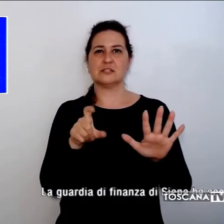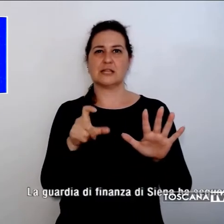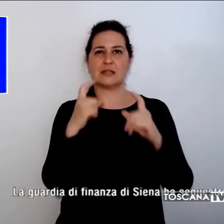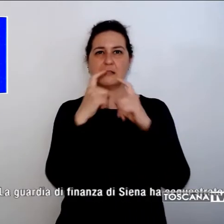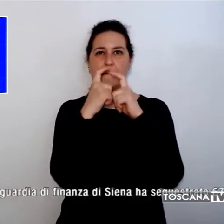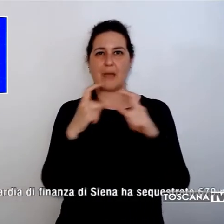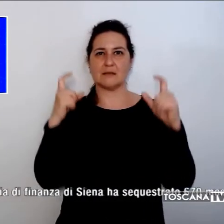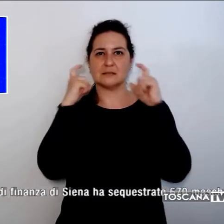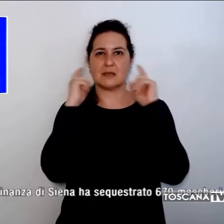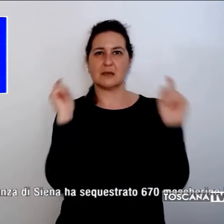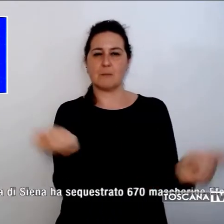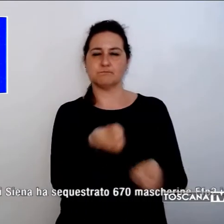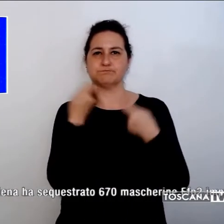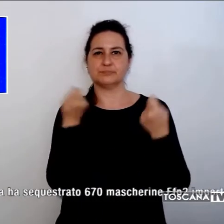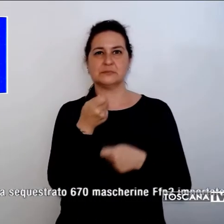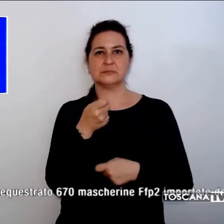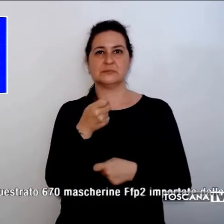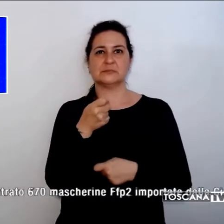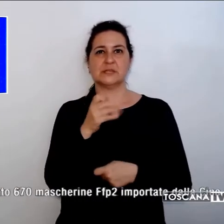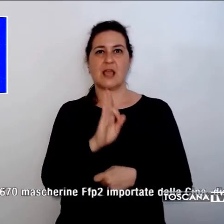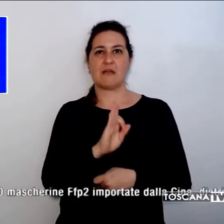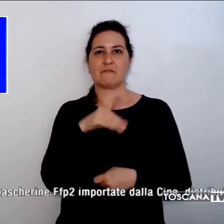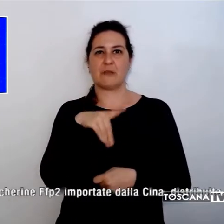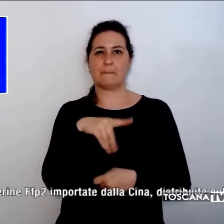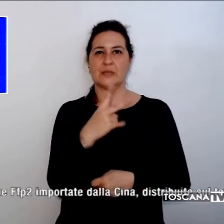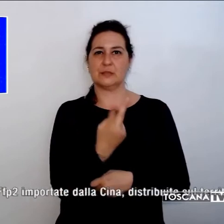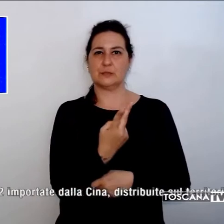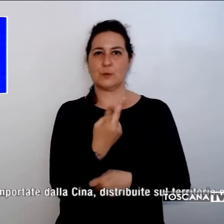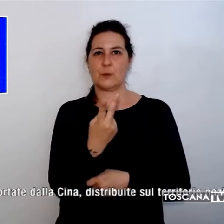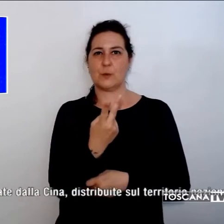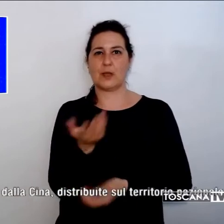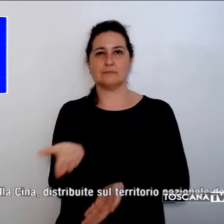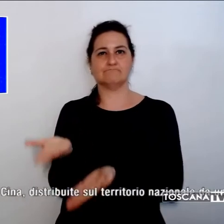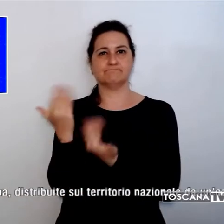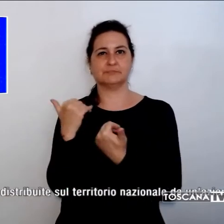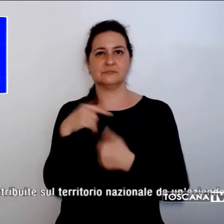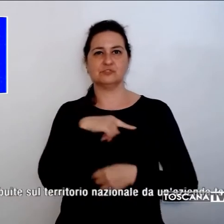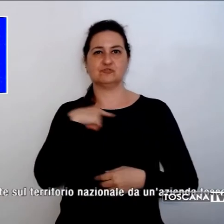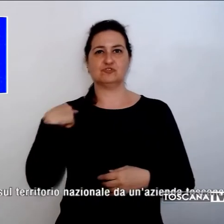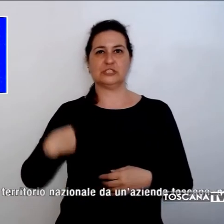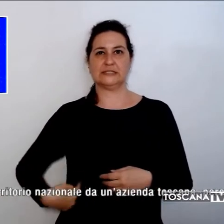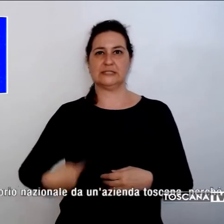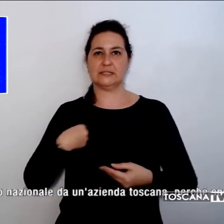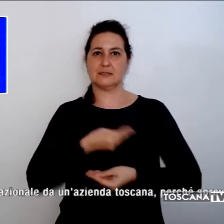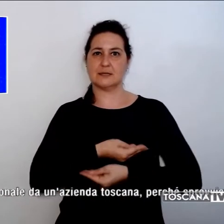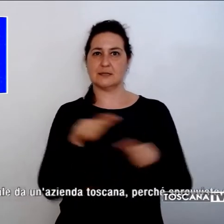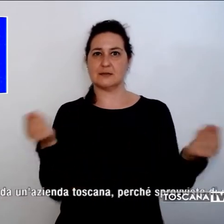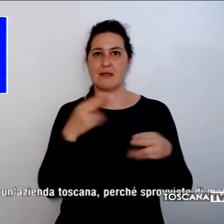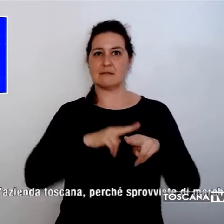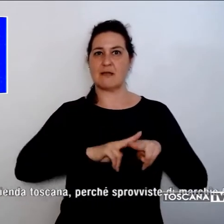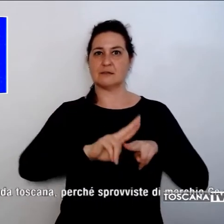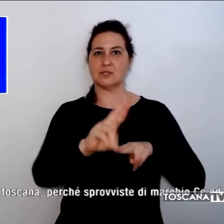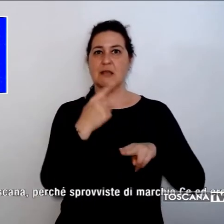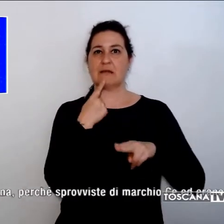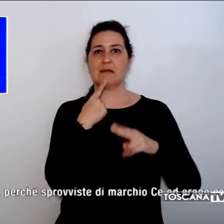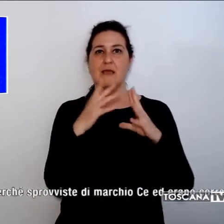FP2 importate dalla Cina, distribuite sul territorio nazionale da un'azienda